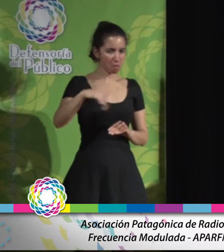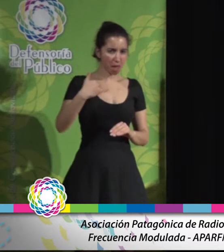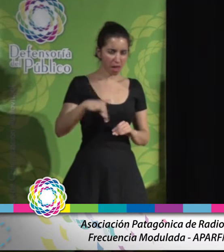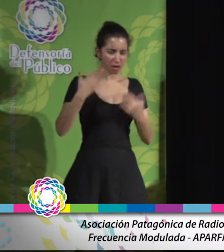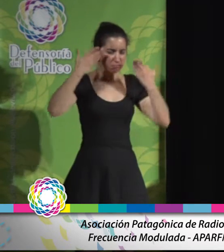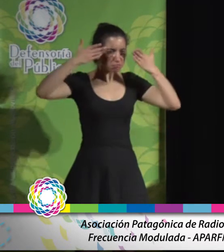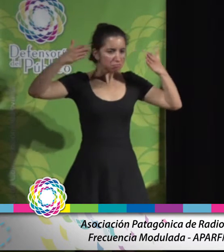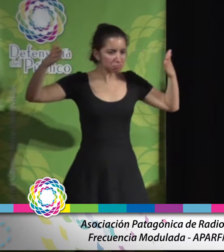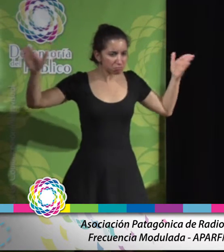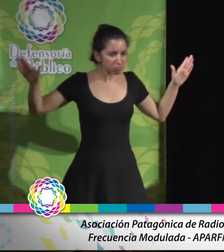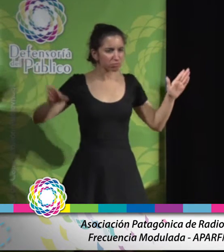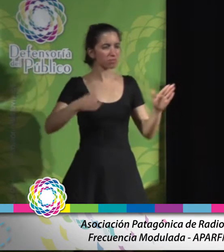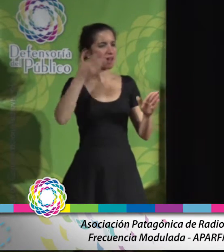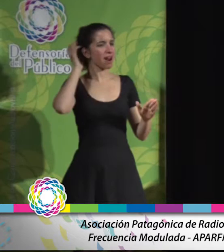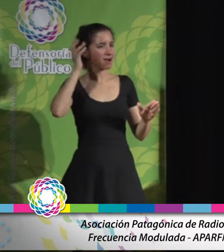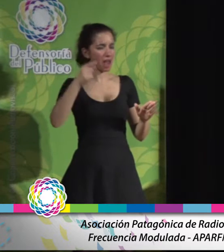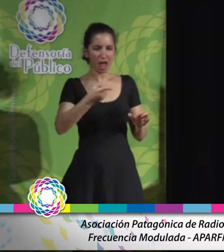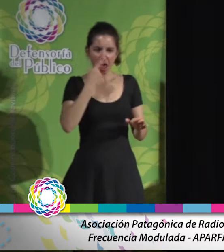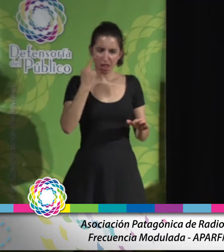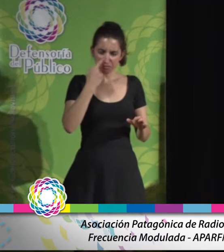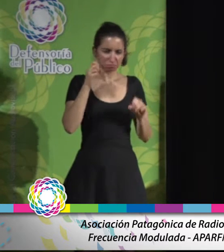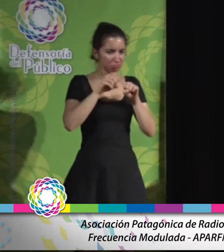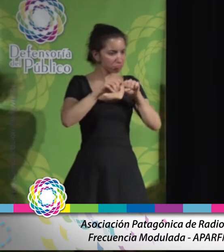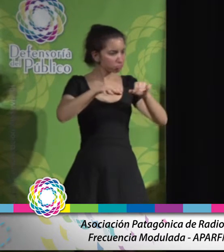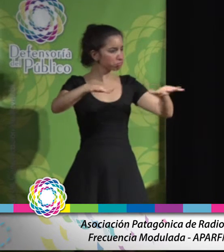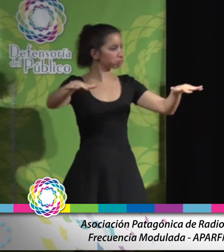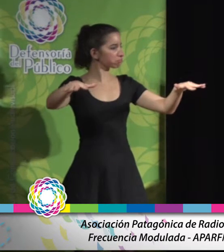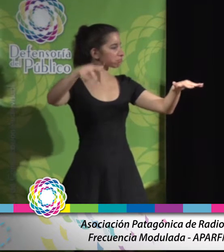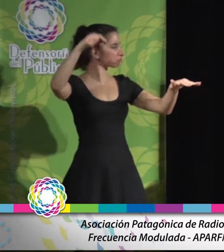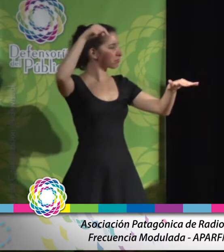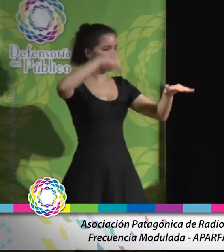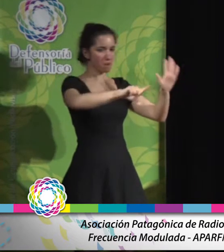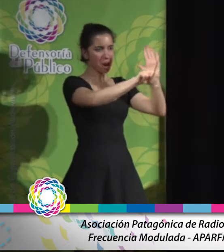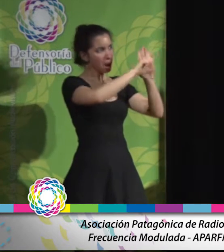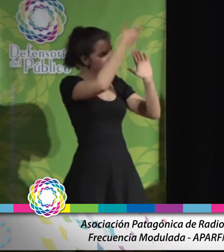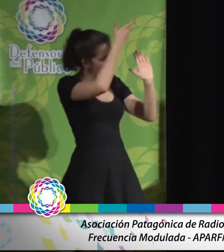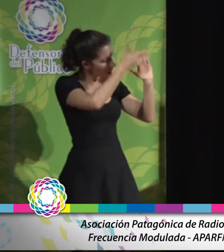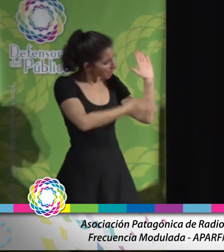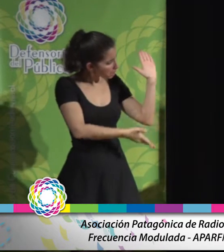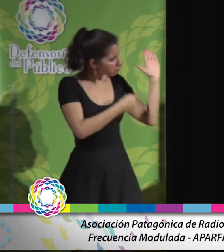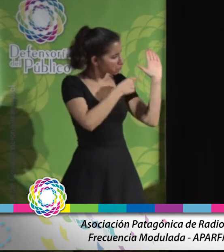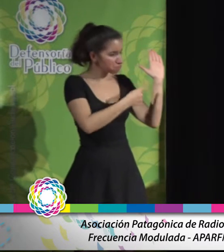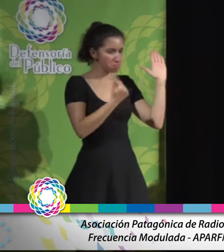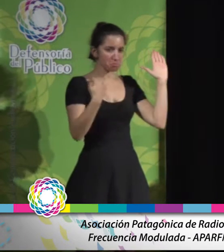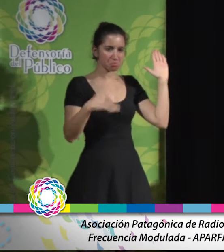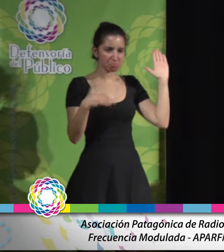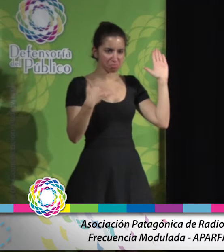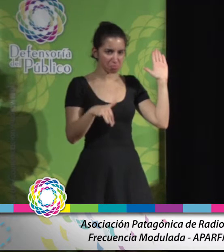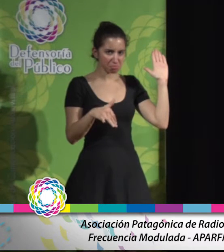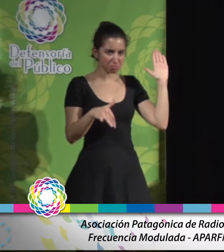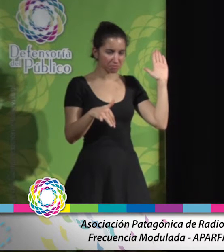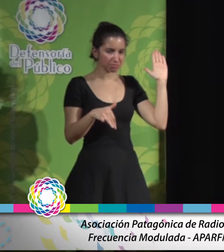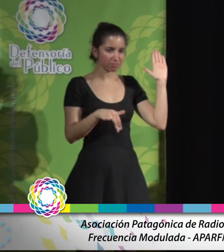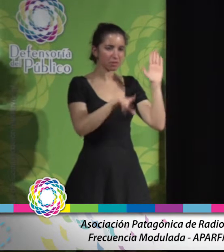todo el concepto de radiodifusión, más ahora con esta ley, que en parte es muy buena y en otro